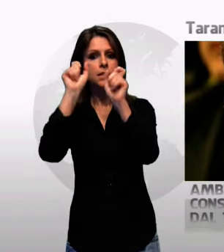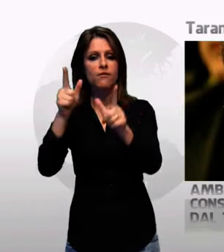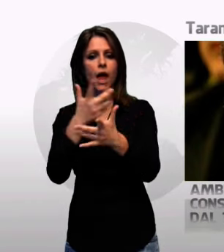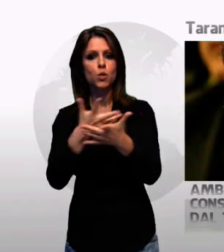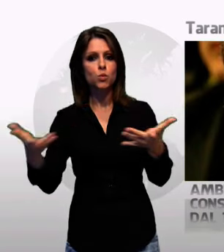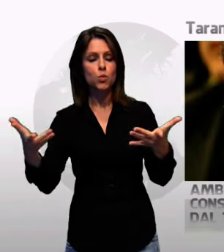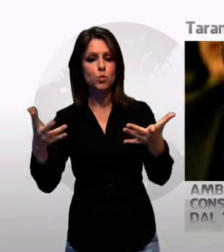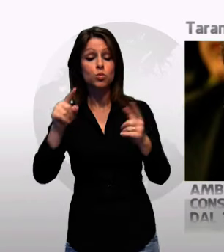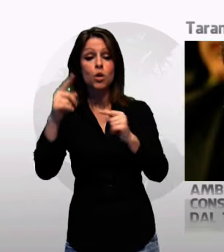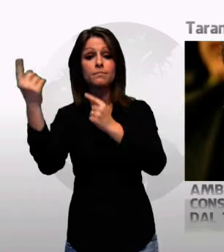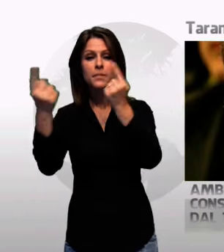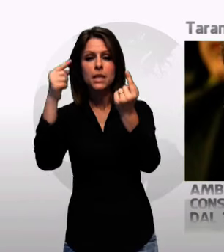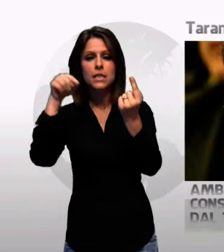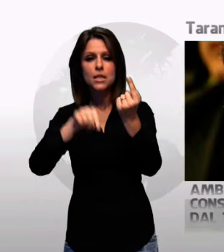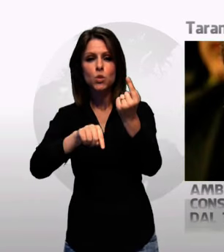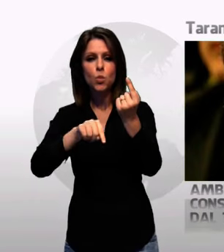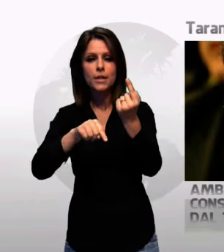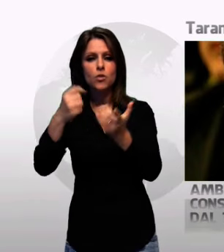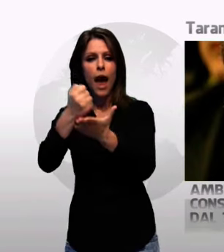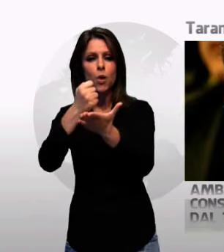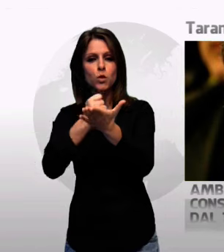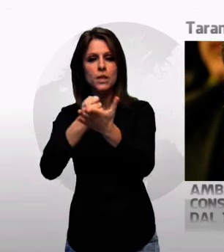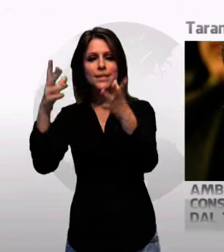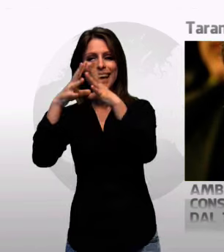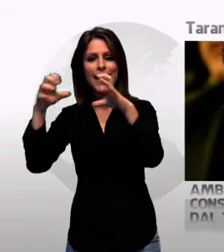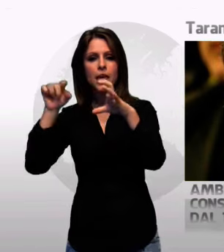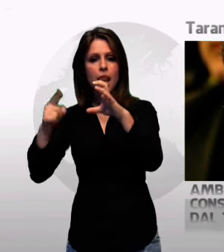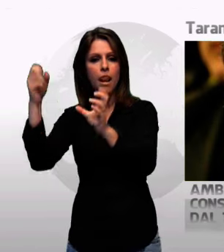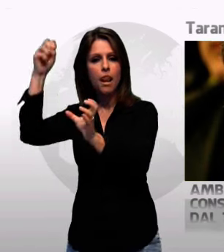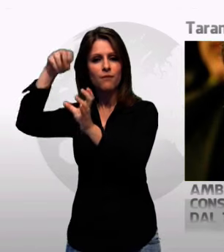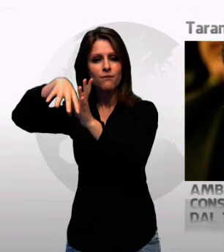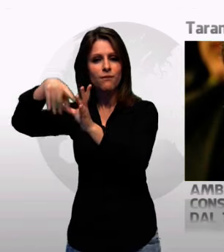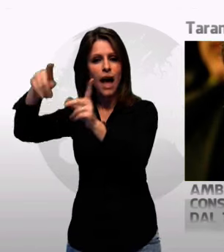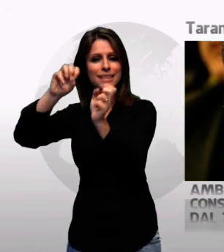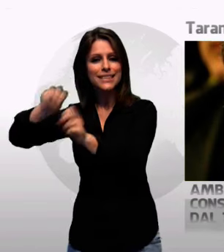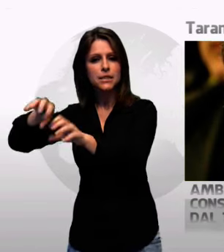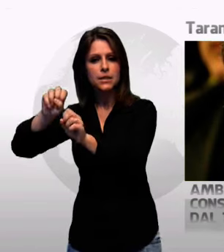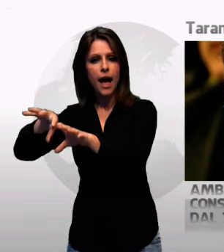la vicenda delle autorizzazioni alla discarica interna all'ILBA Matergrazie.